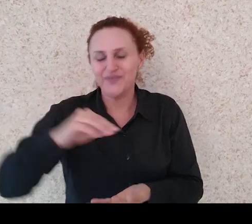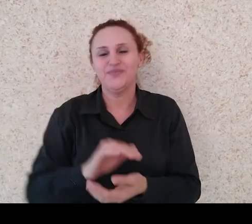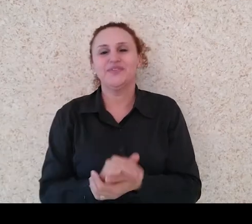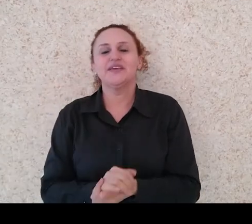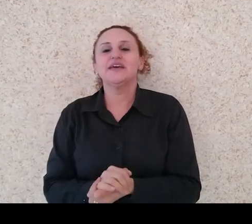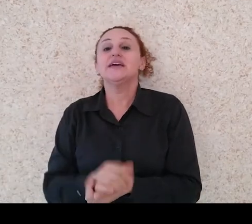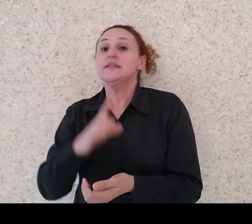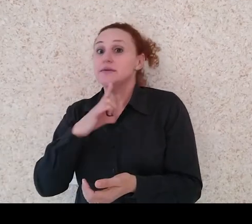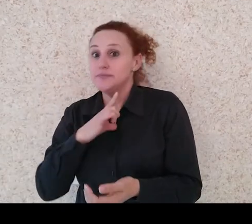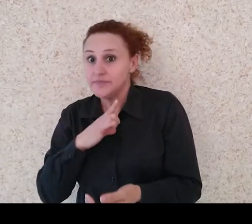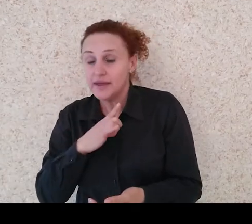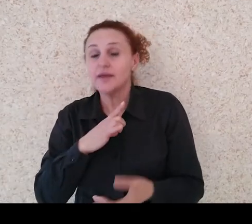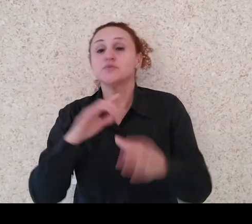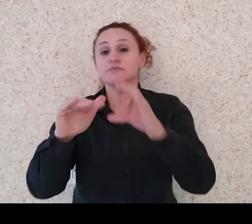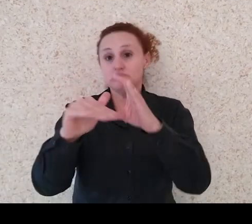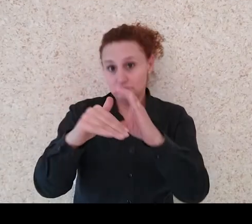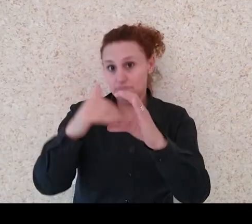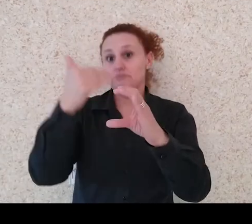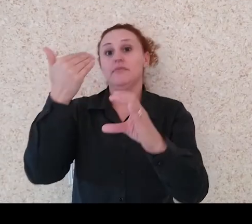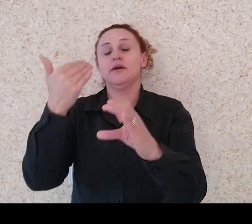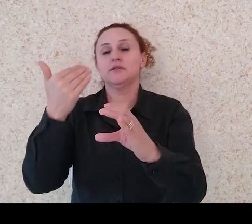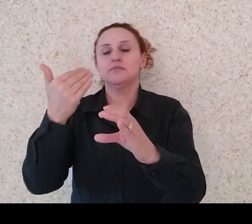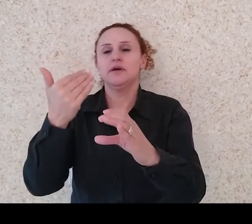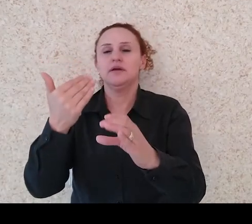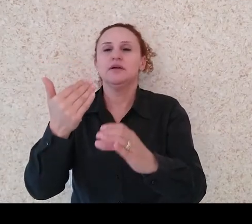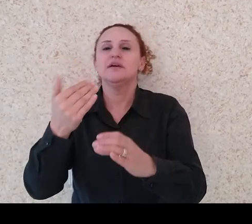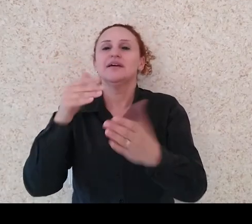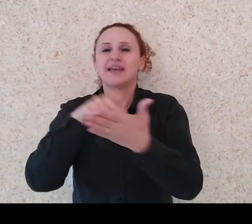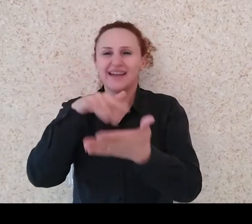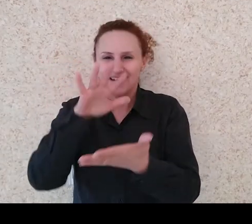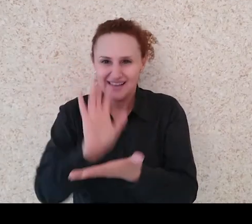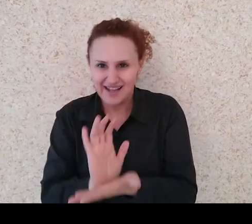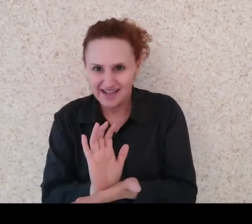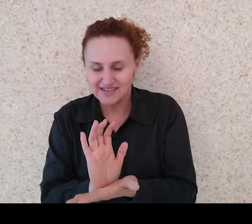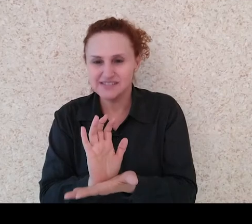-mail. É cas.gpva.gmail.com.